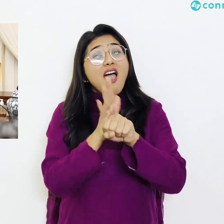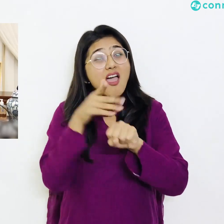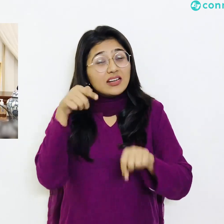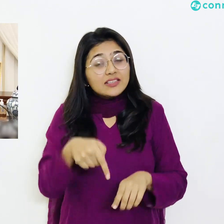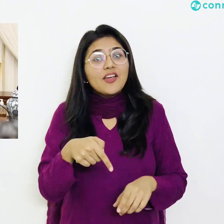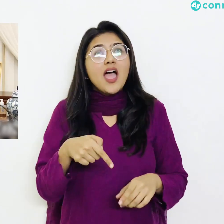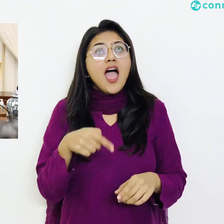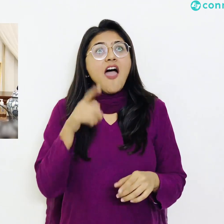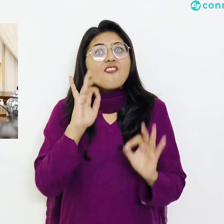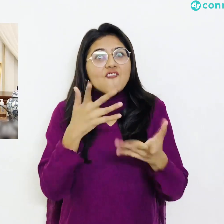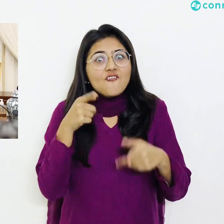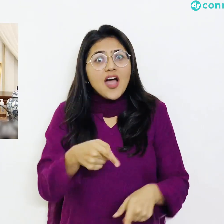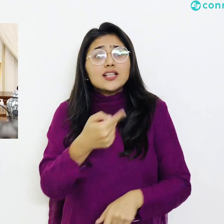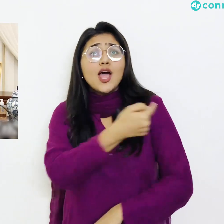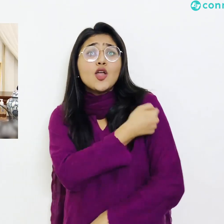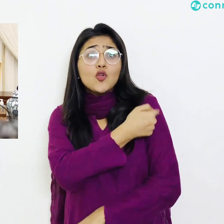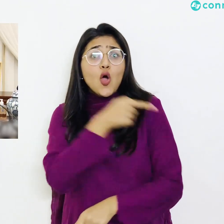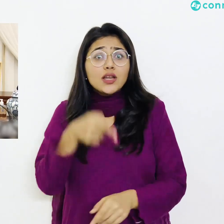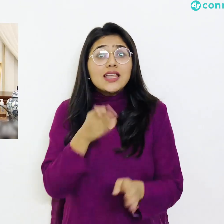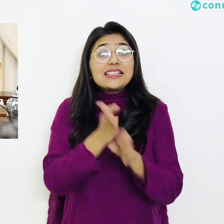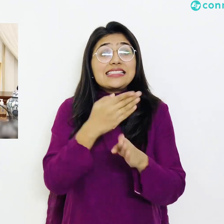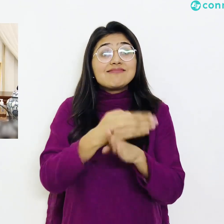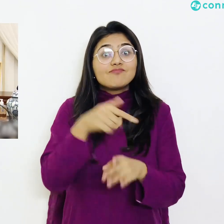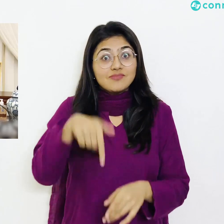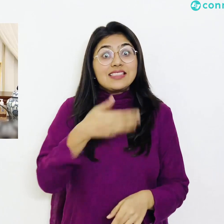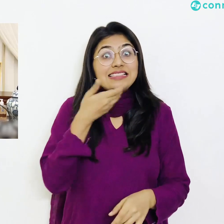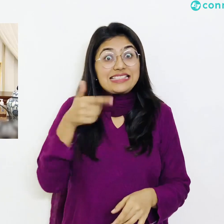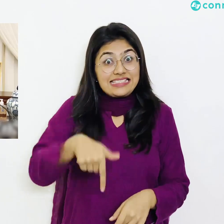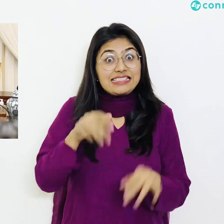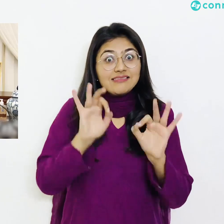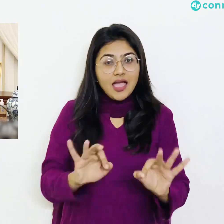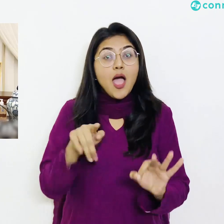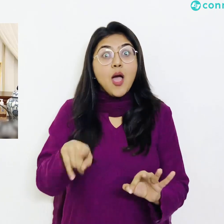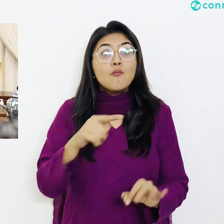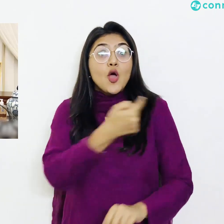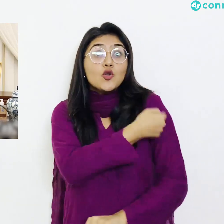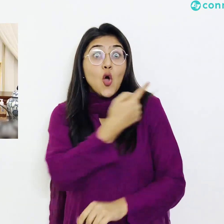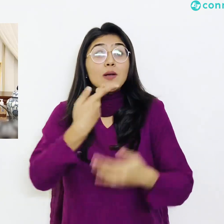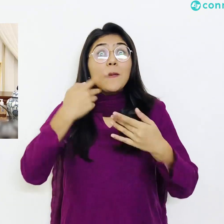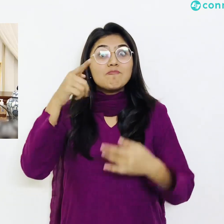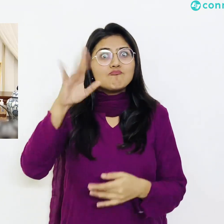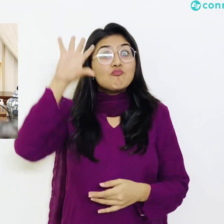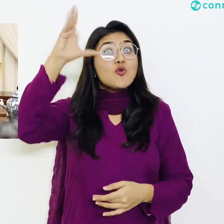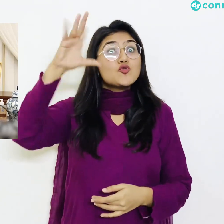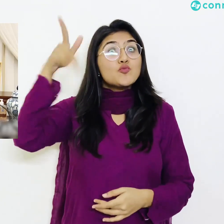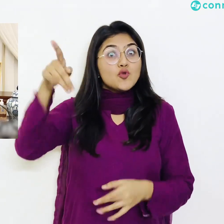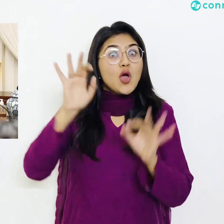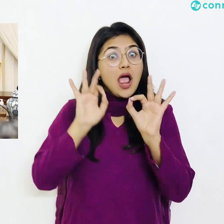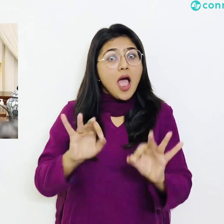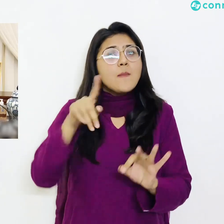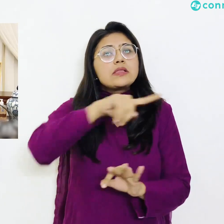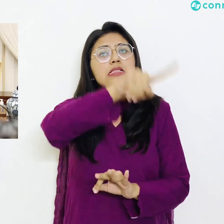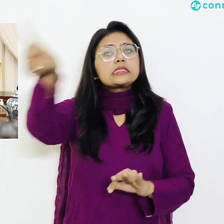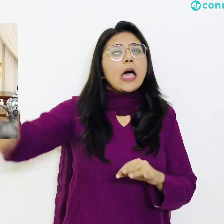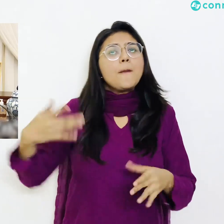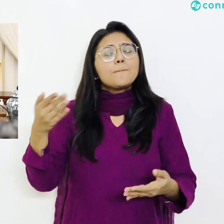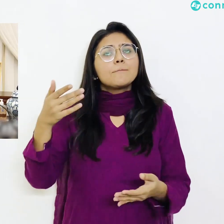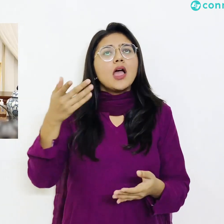حضرات نے صوبہ سندھ کے جو کافی مشہور ڈاکٹرز تھے انہوں نے ایک پریس کانفرنس کی انہوں نے پریس کانفرنس میں ایک خچہ